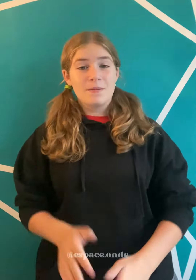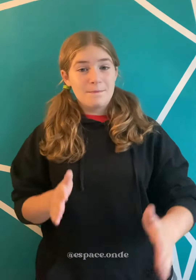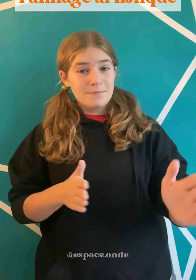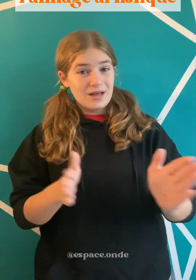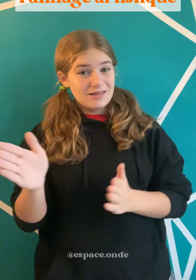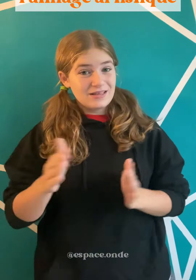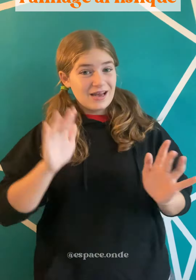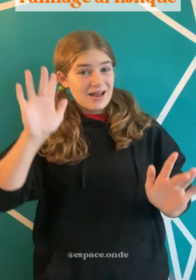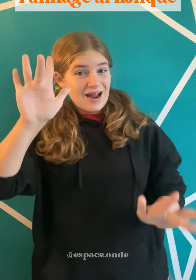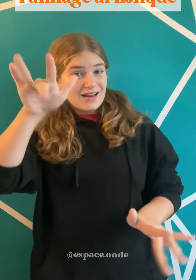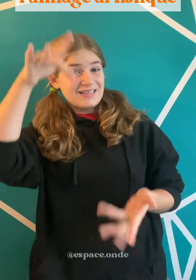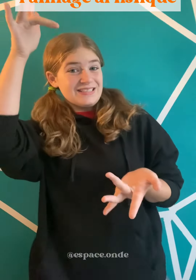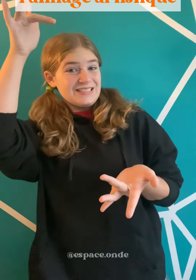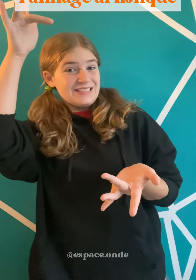Patinage artistique